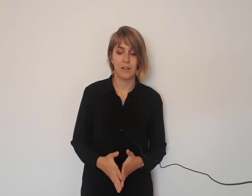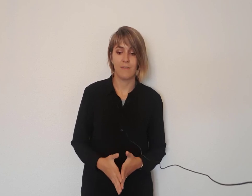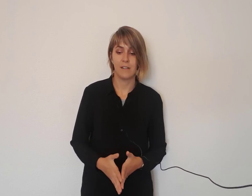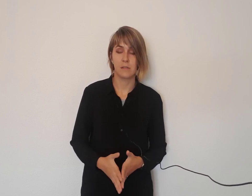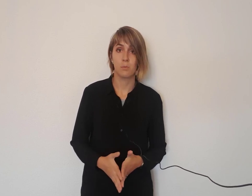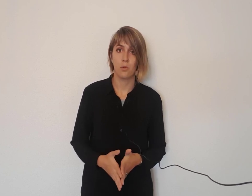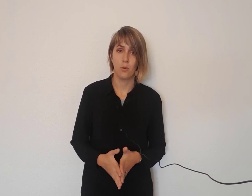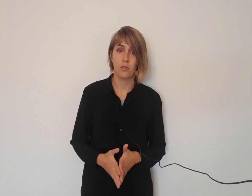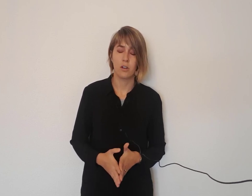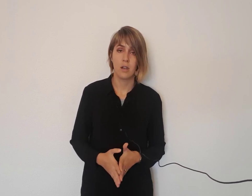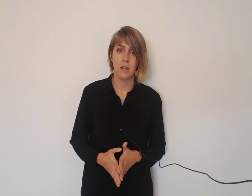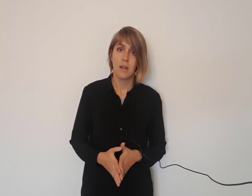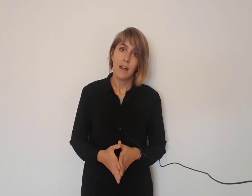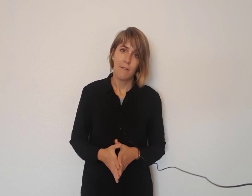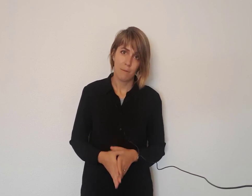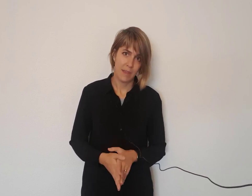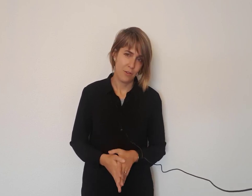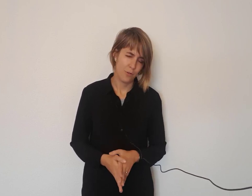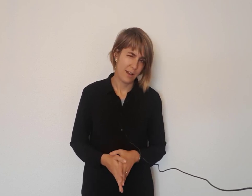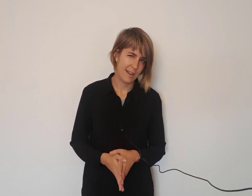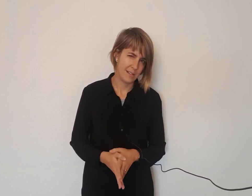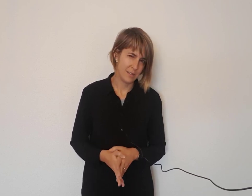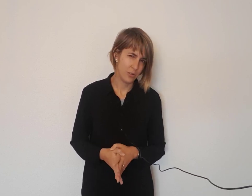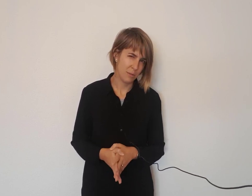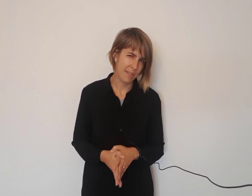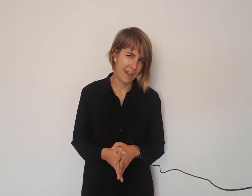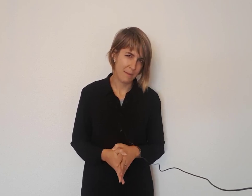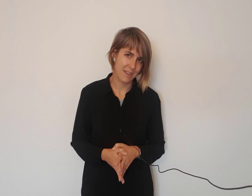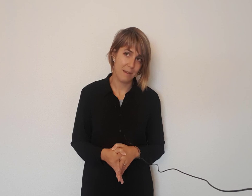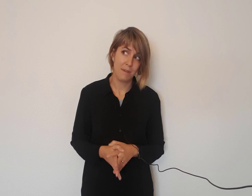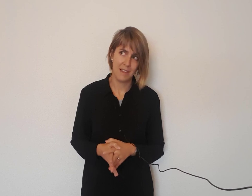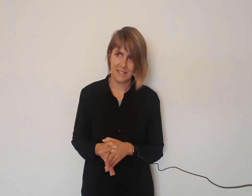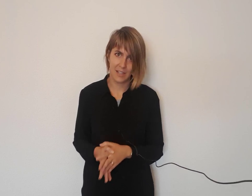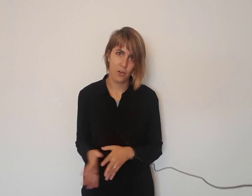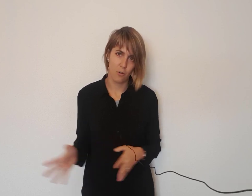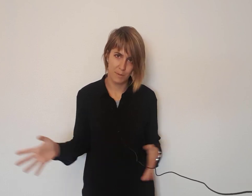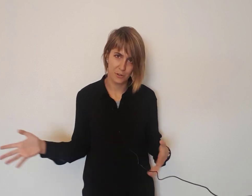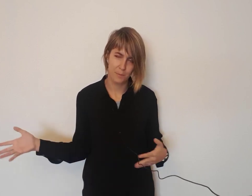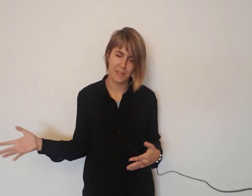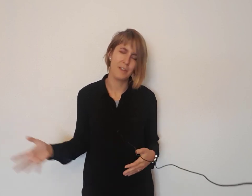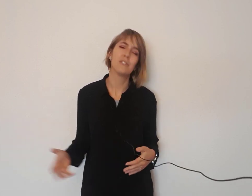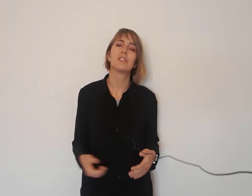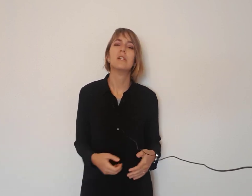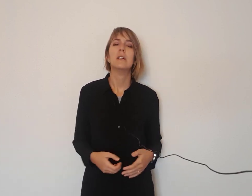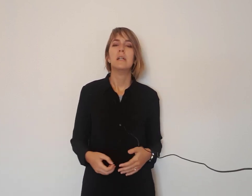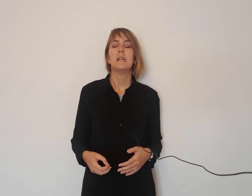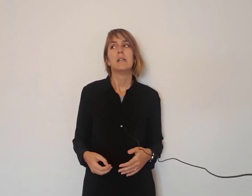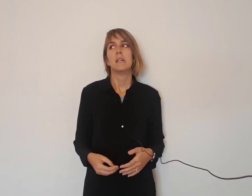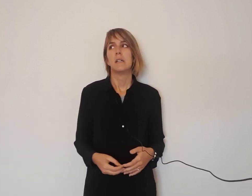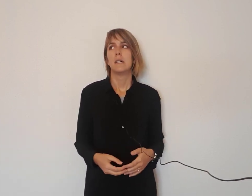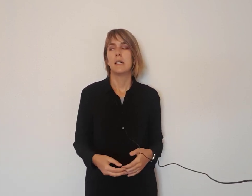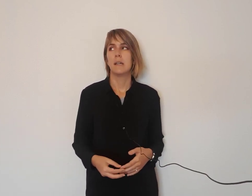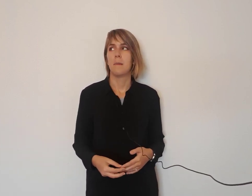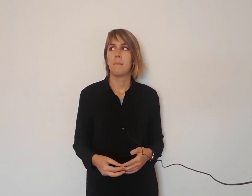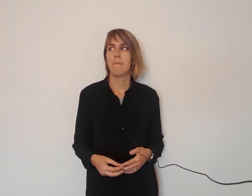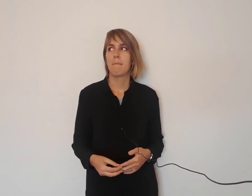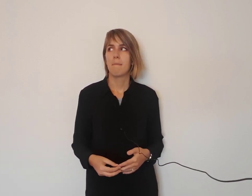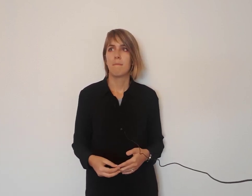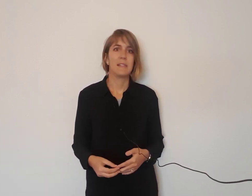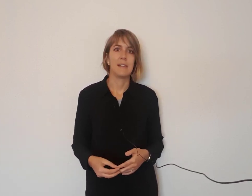jefes por haberme ido a las 2 y media de la mañana en vez de a las 5 con mis compañeros, vete.